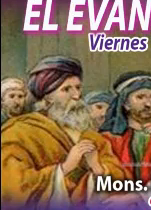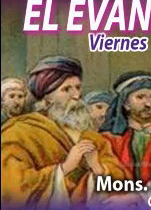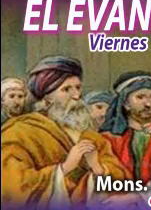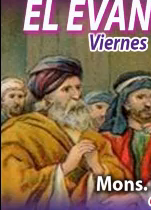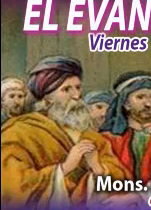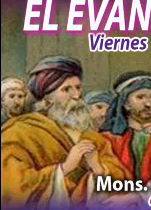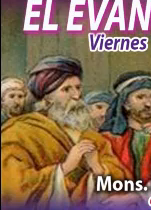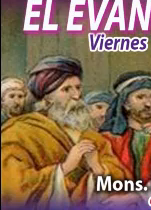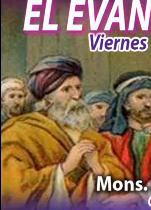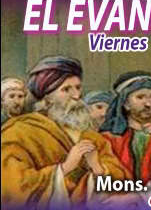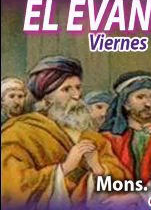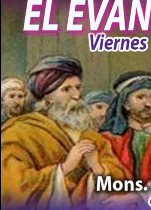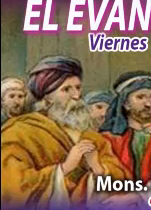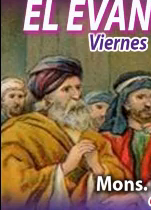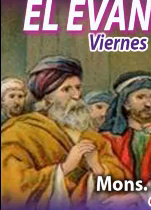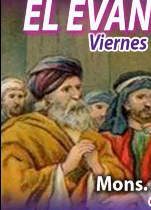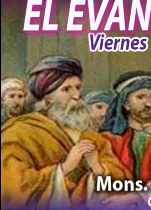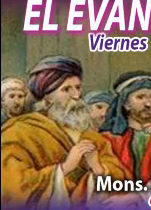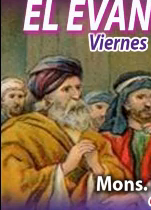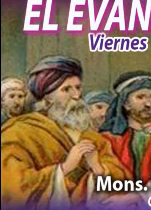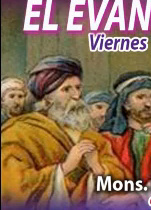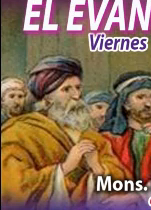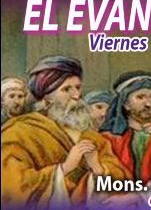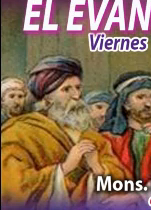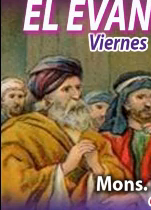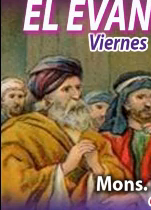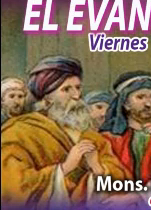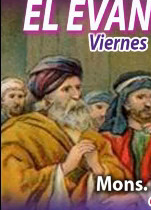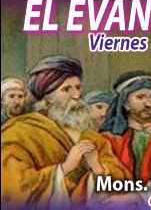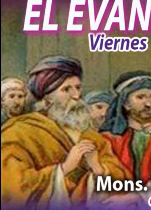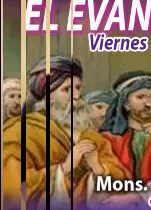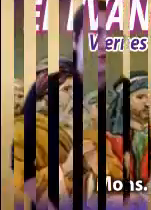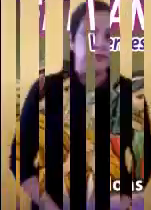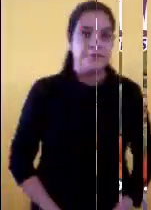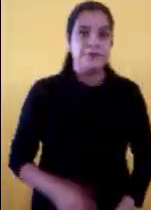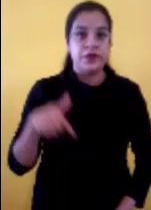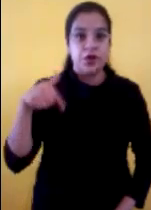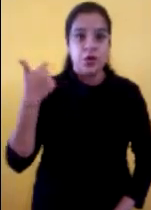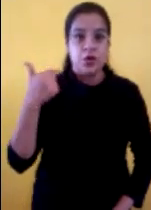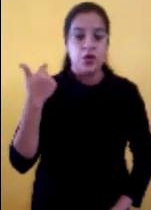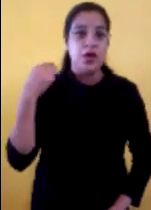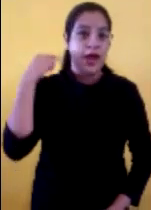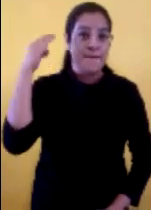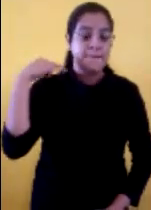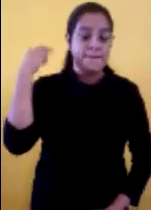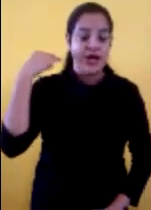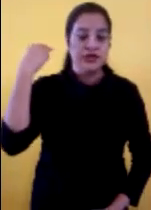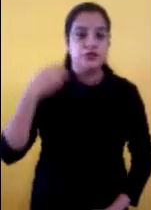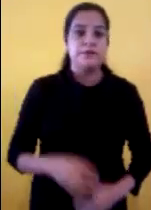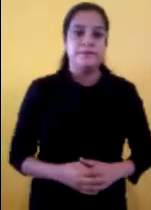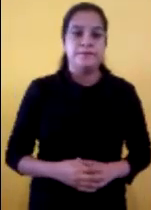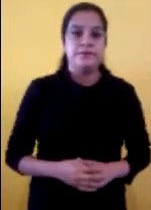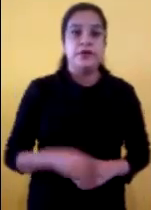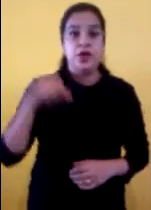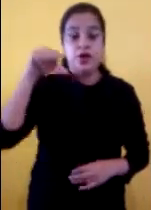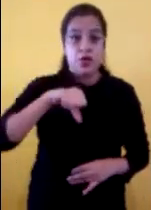Jesús en tu vida. Descubramos de qué manera Jesús nos dice, yo estoy contigo. 12 de marzo